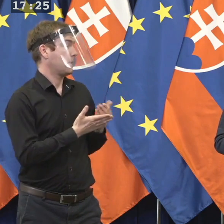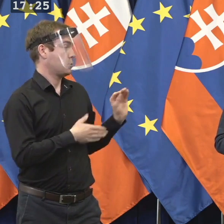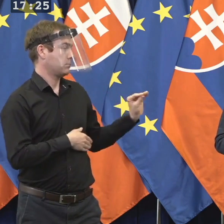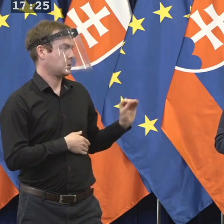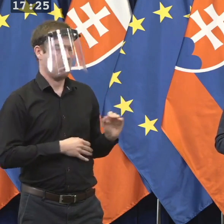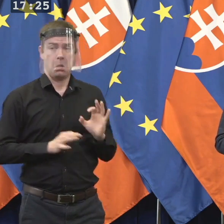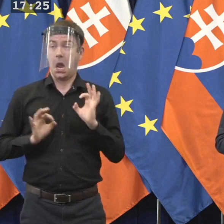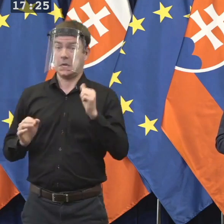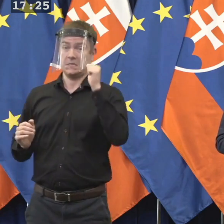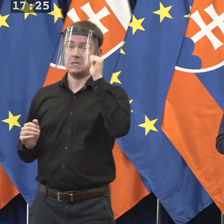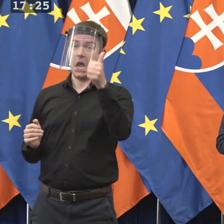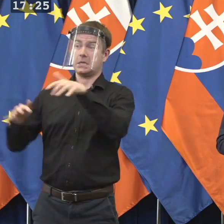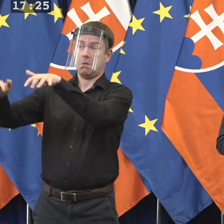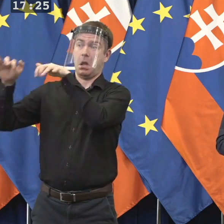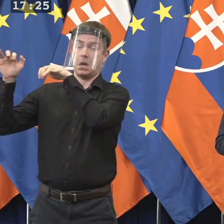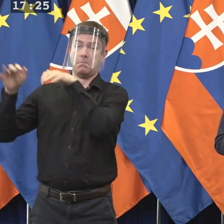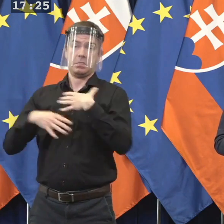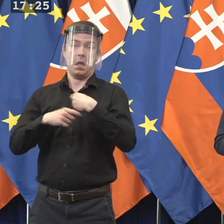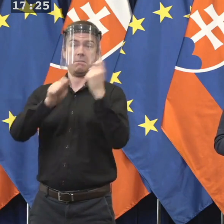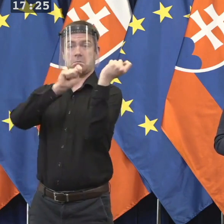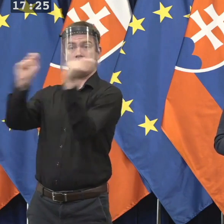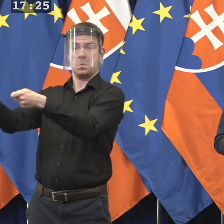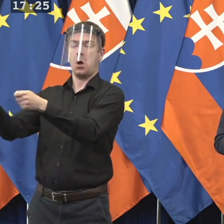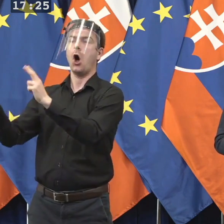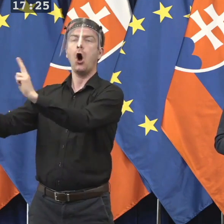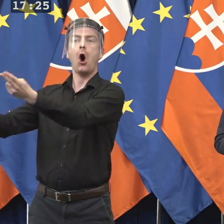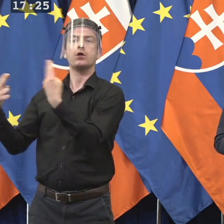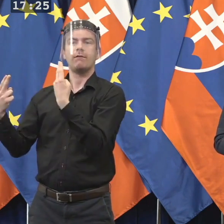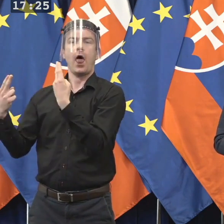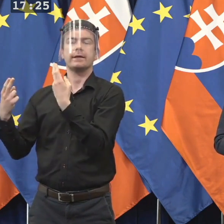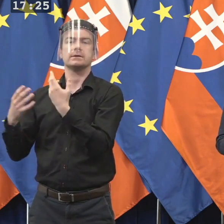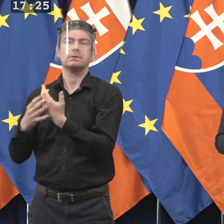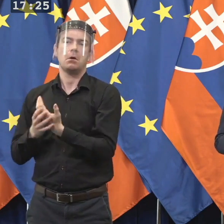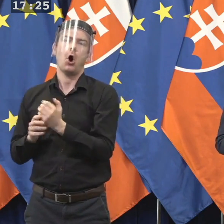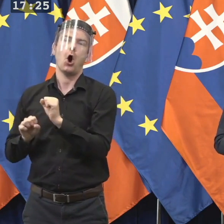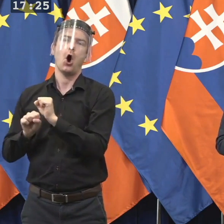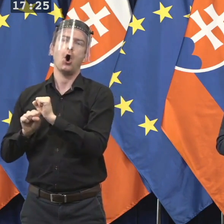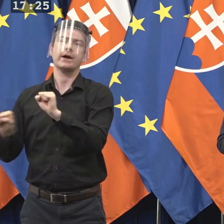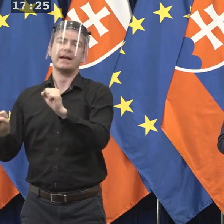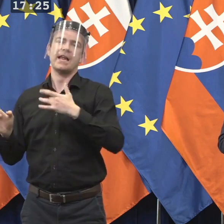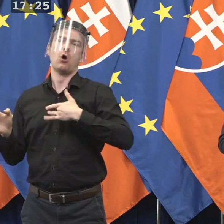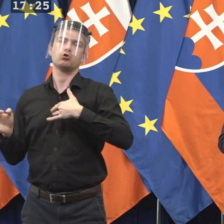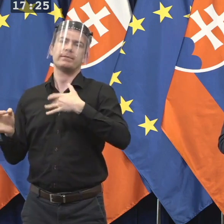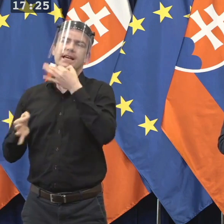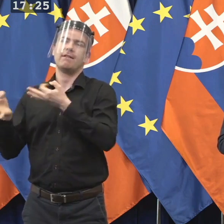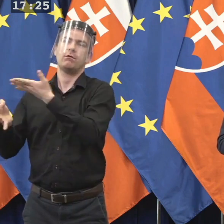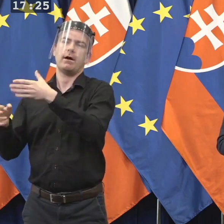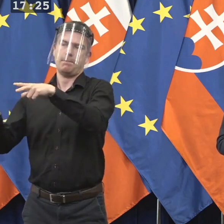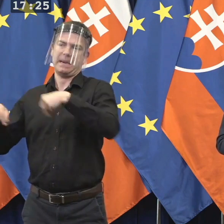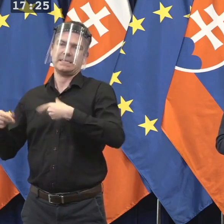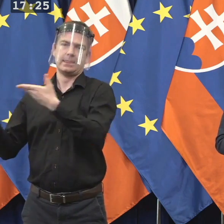skôli už... zajtra to dostane parlament, že to je naozaj... To by možno mohol povedať pán premiér, ale ja tam nie...